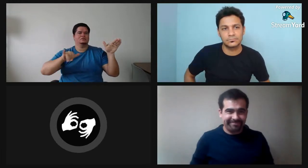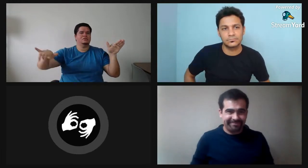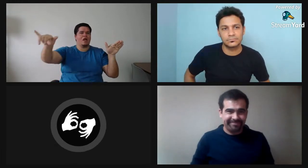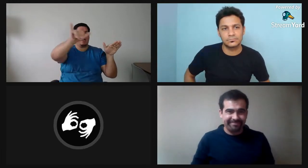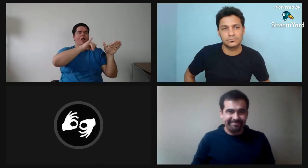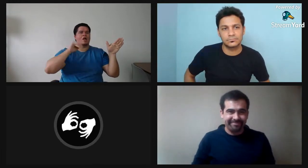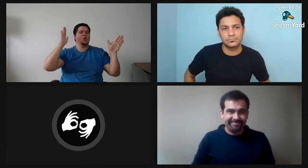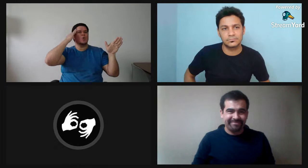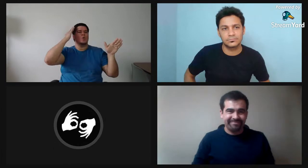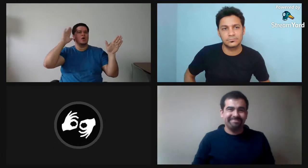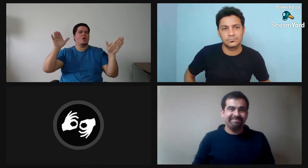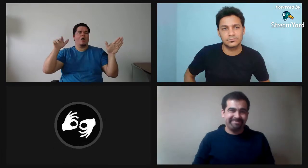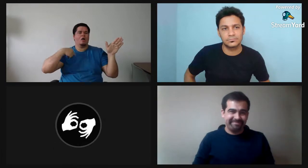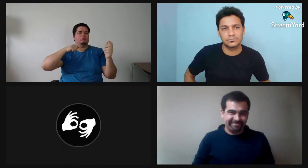a representarlo a la mariposa.